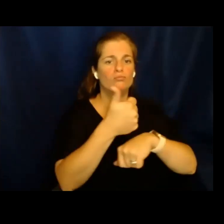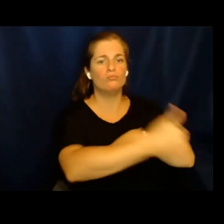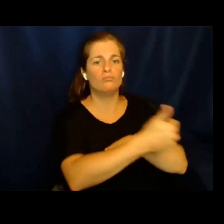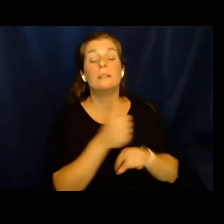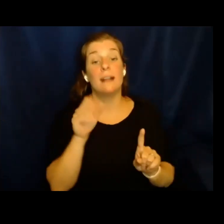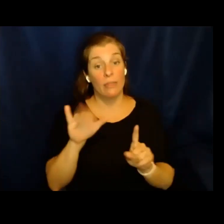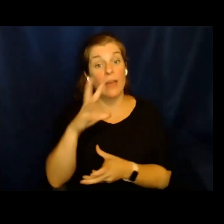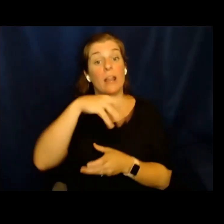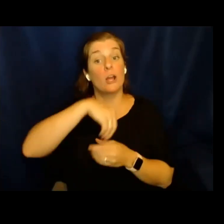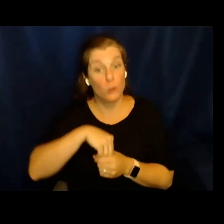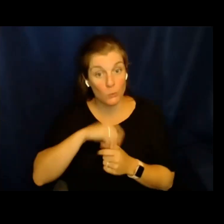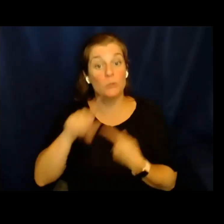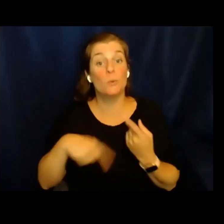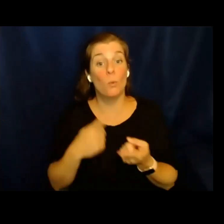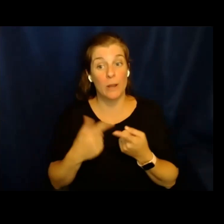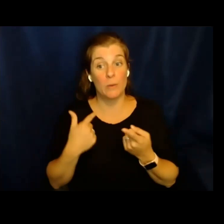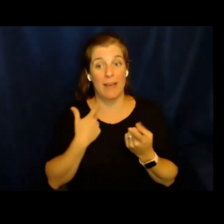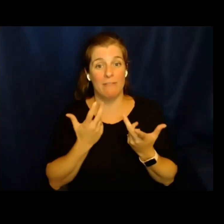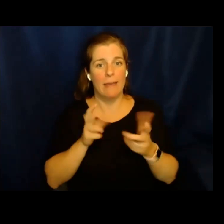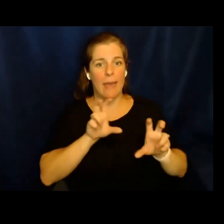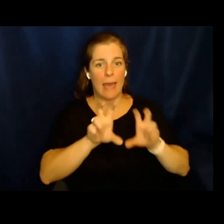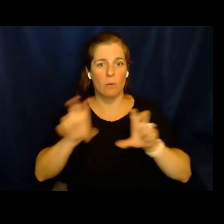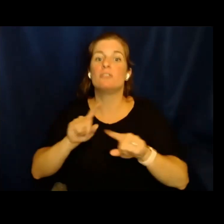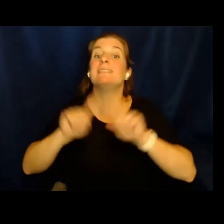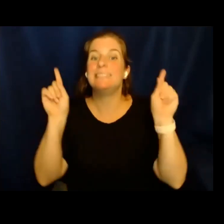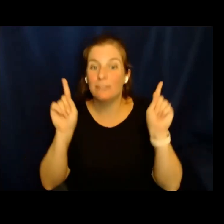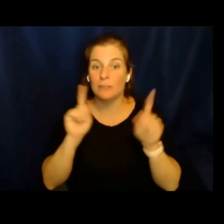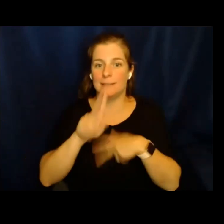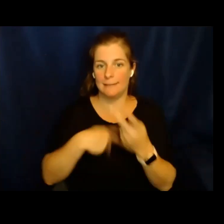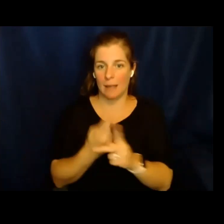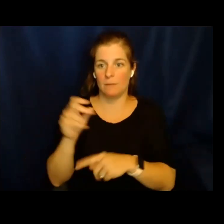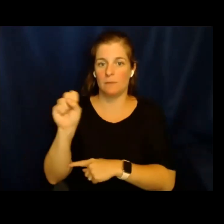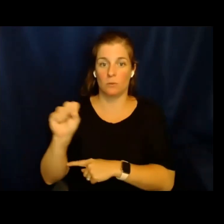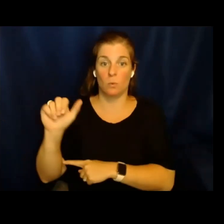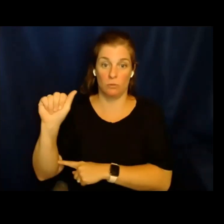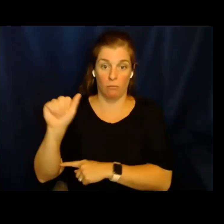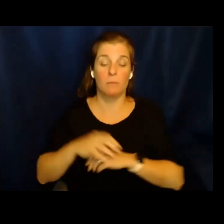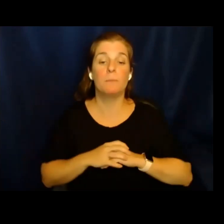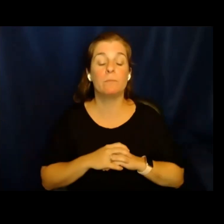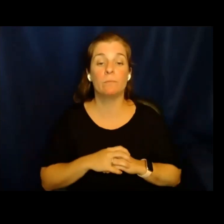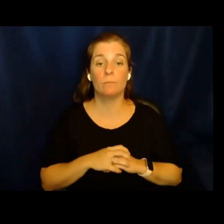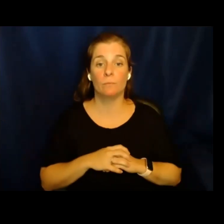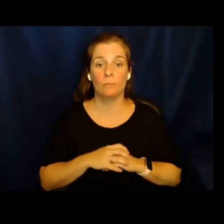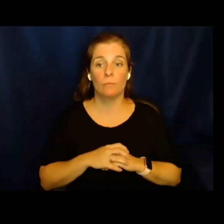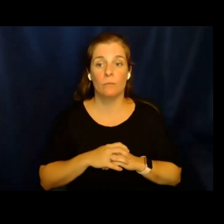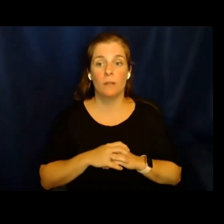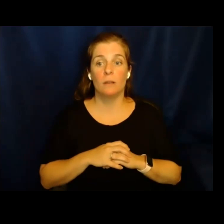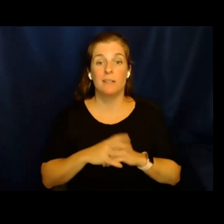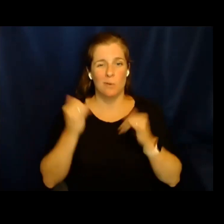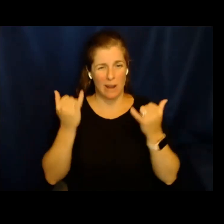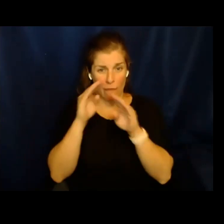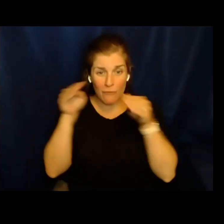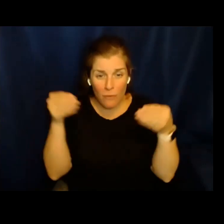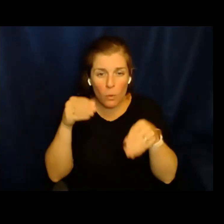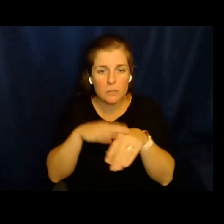rehusan a tomar responsabilidad y particularmente cuando hay reclamos o denuncias de diferentes